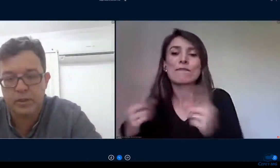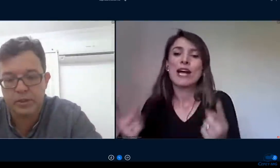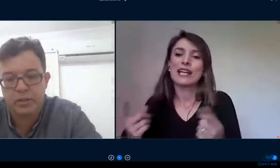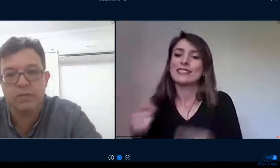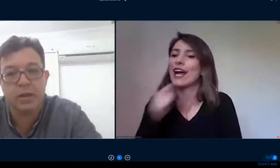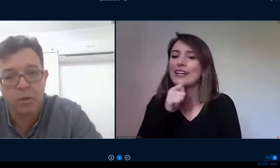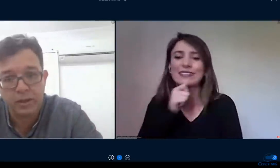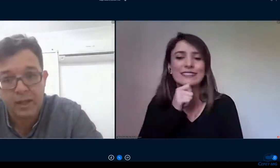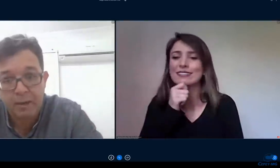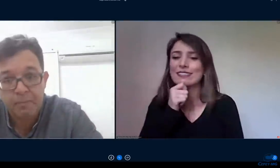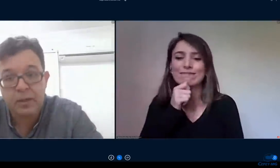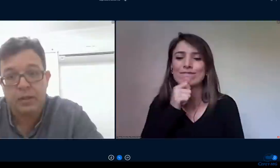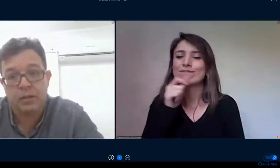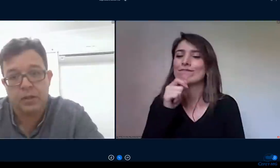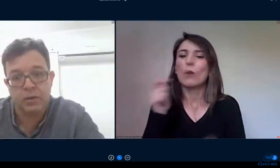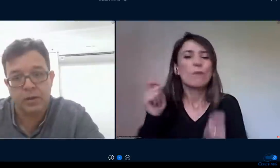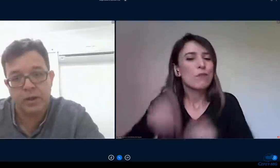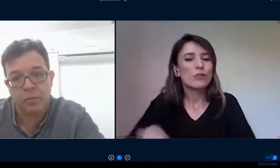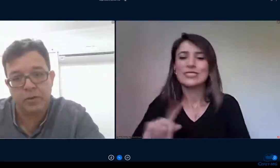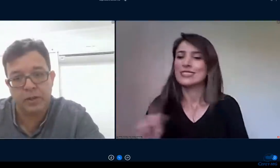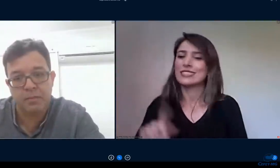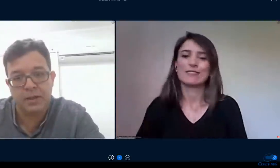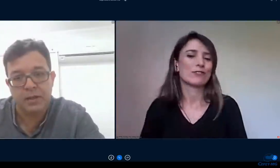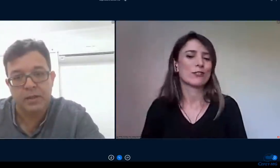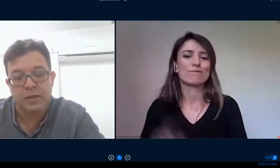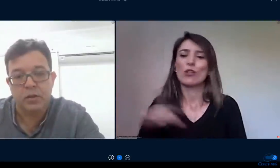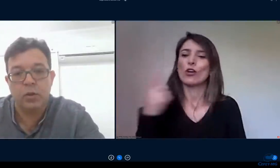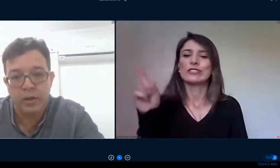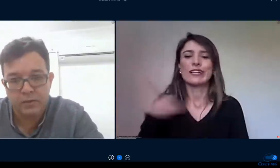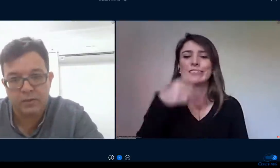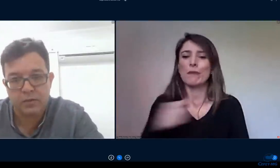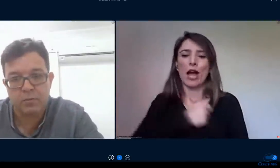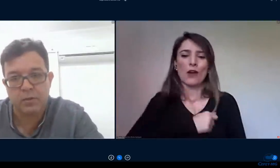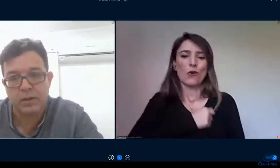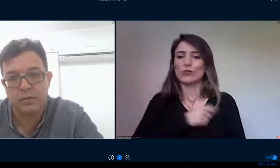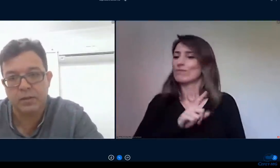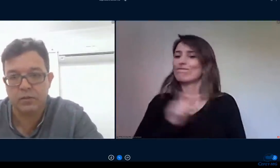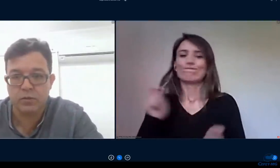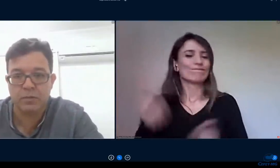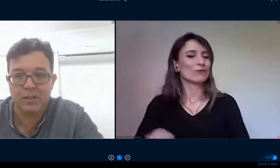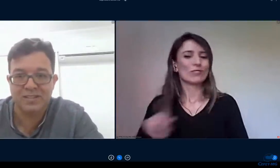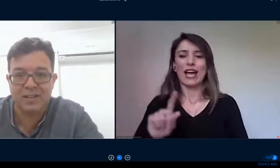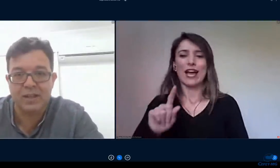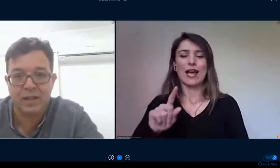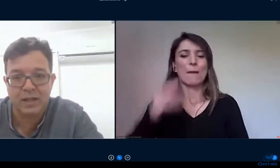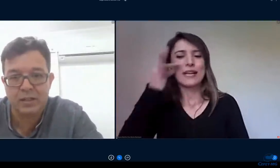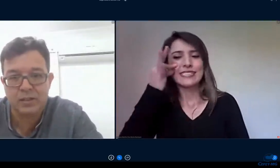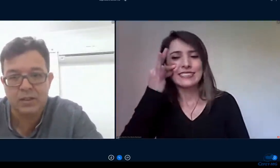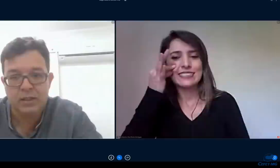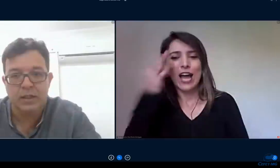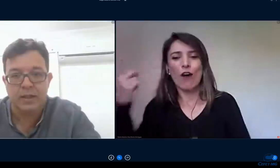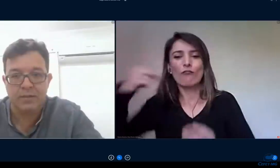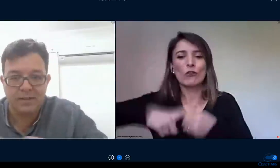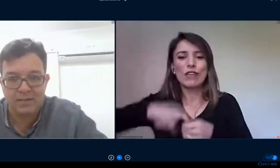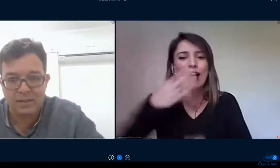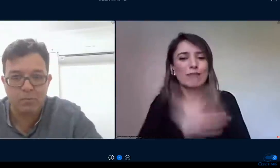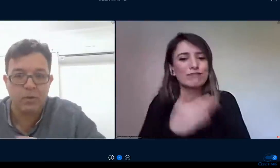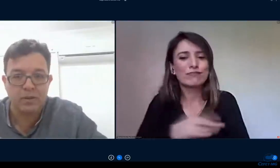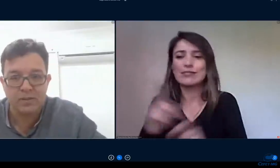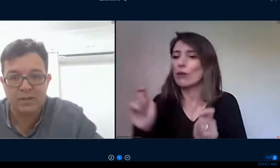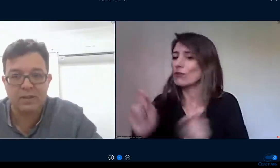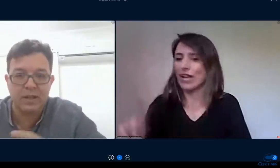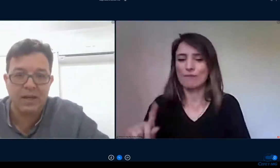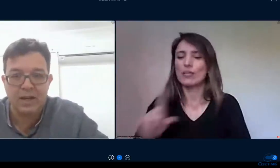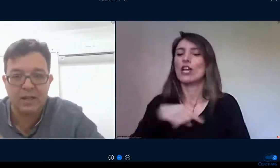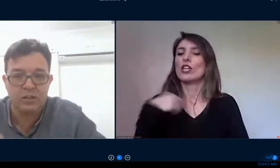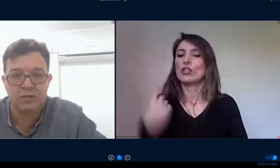possível e a gente teve que abortar então o programa dois que nós estamos criando que nós estamos chamando aqui de sai da caixa é fazer um